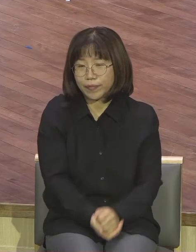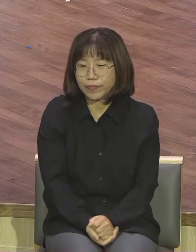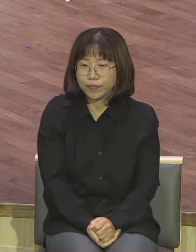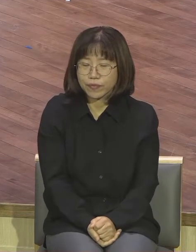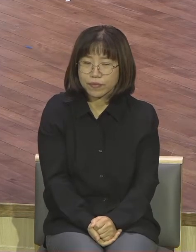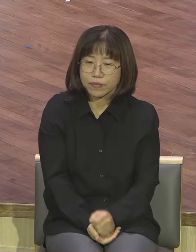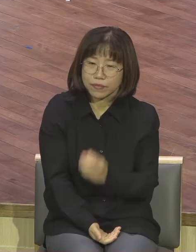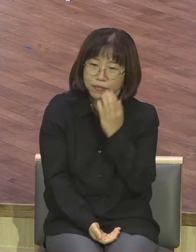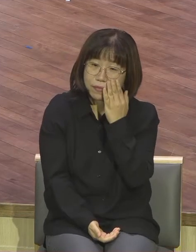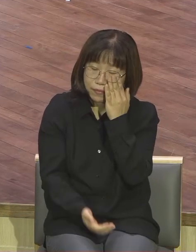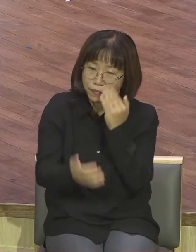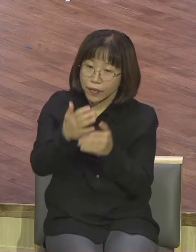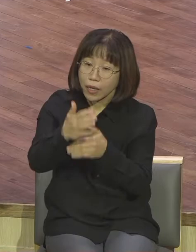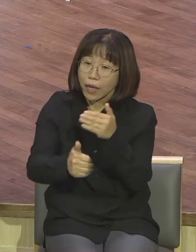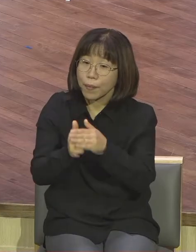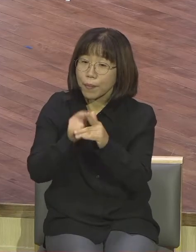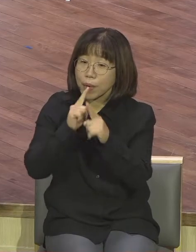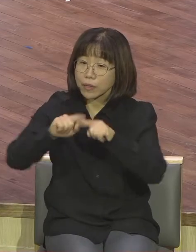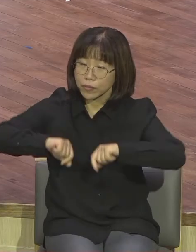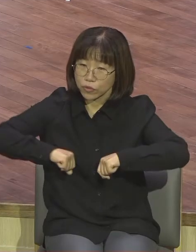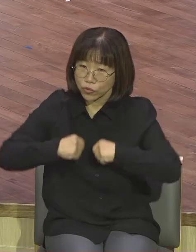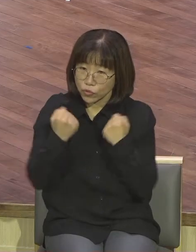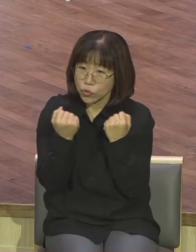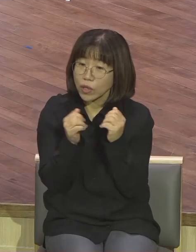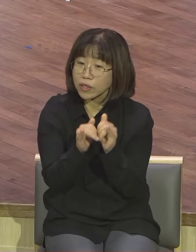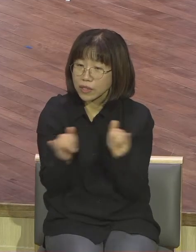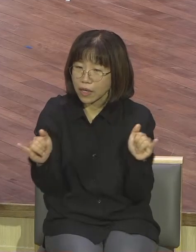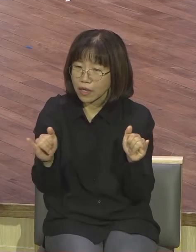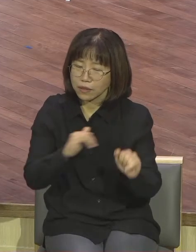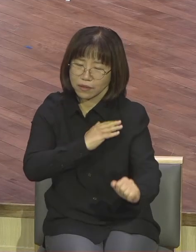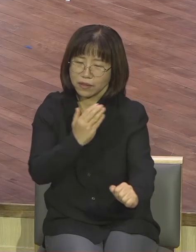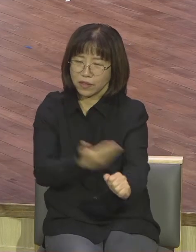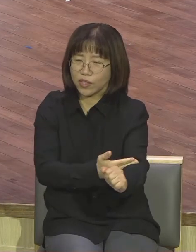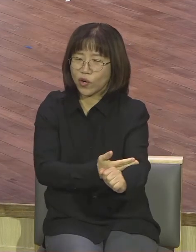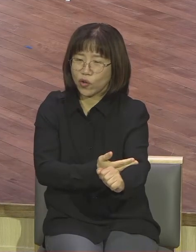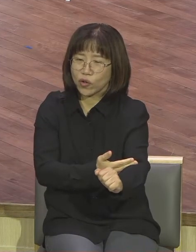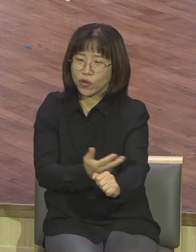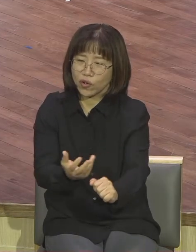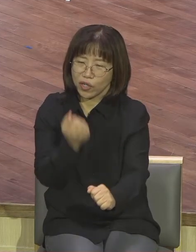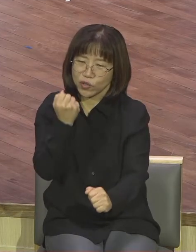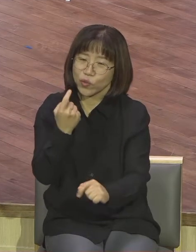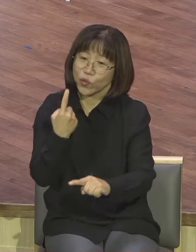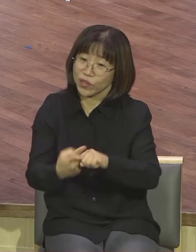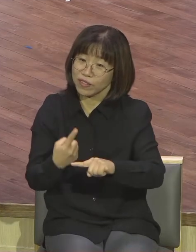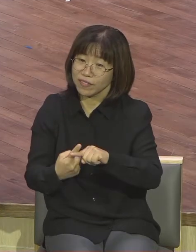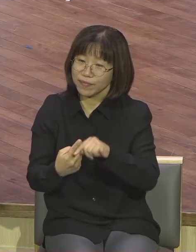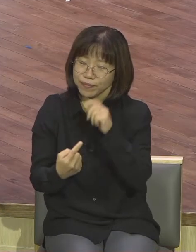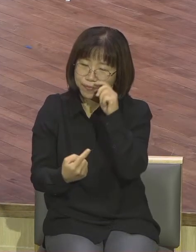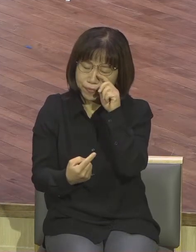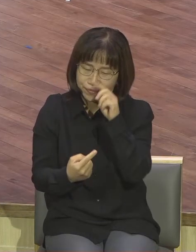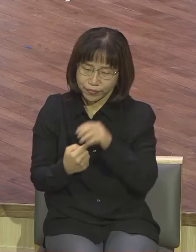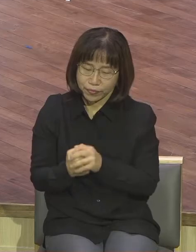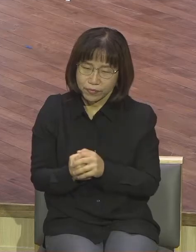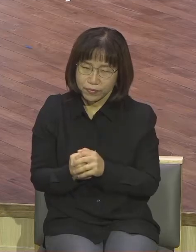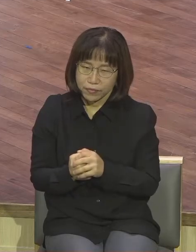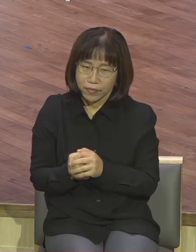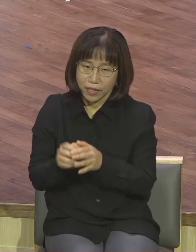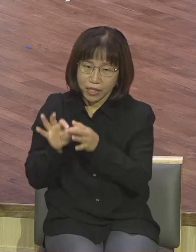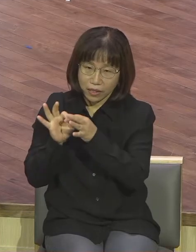말씀에 순종하는 삶이 능력 있는 삶이에요 지속적으로 쓰임 받는 기본이